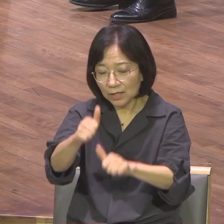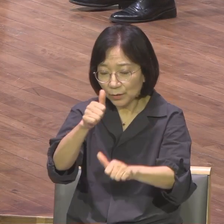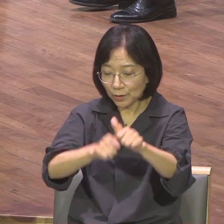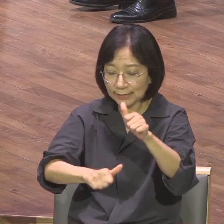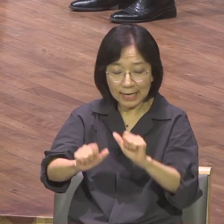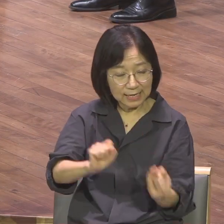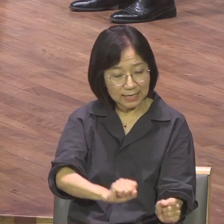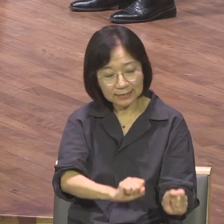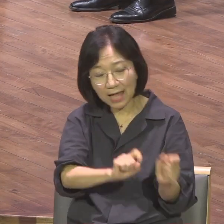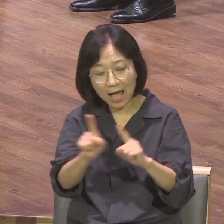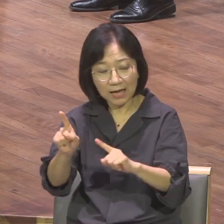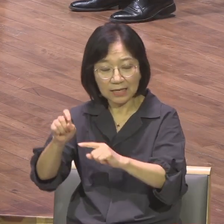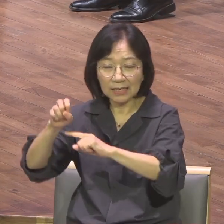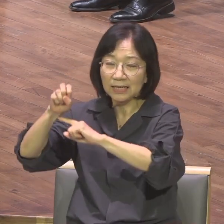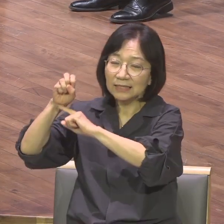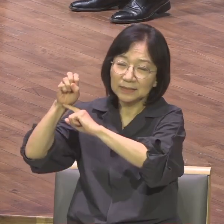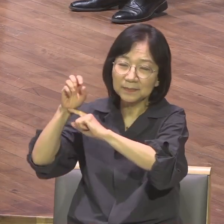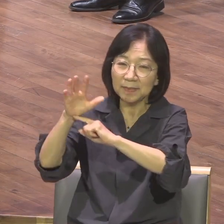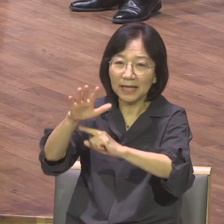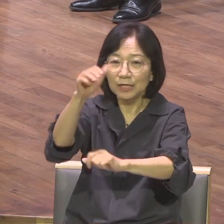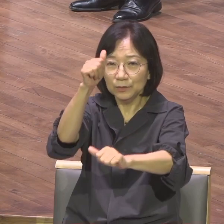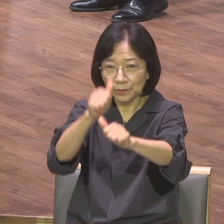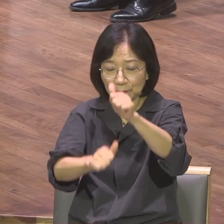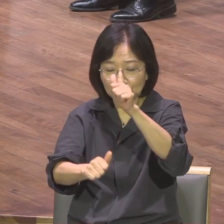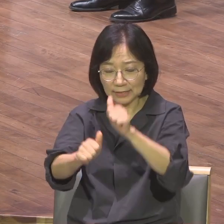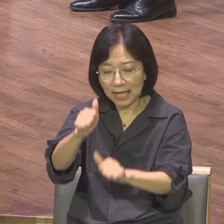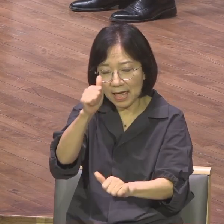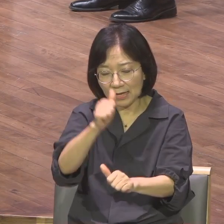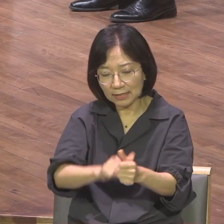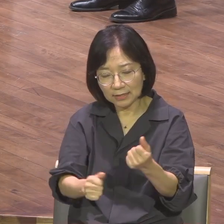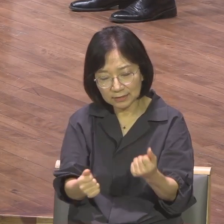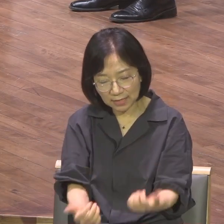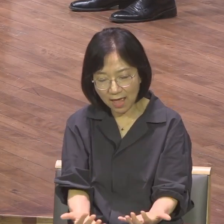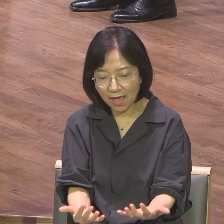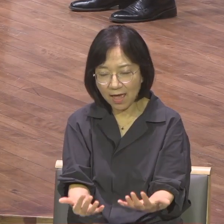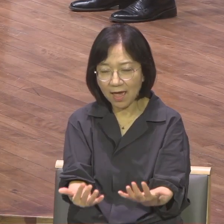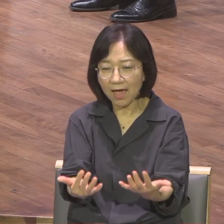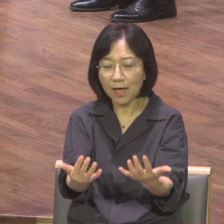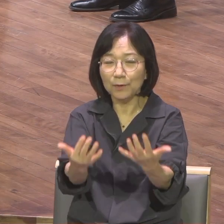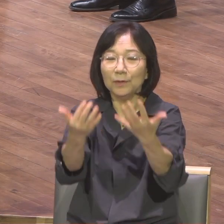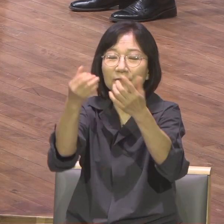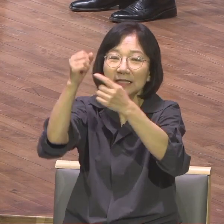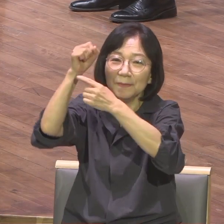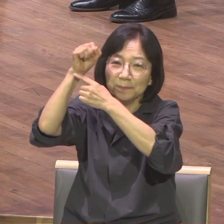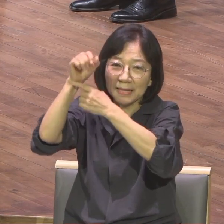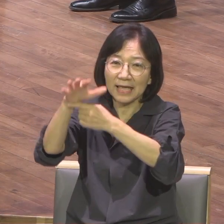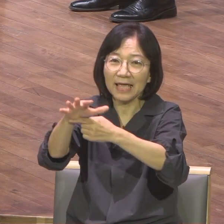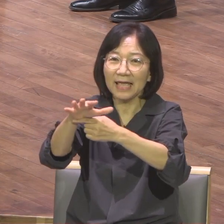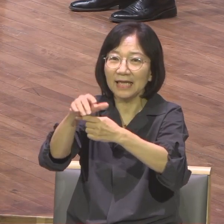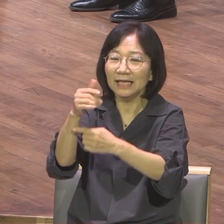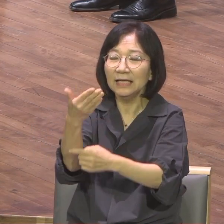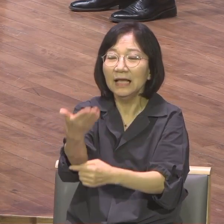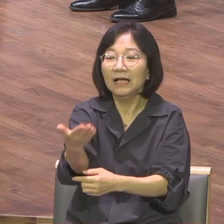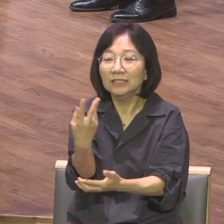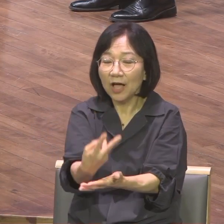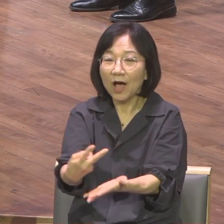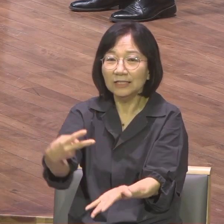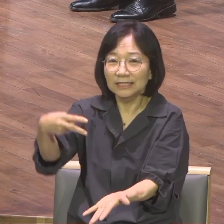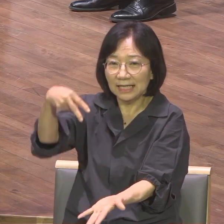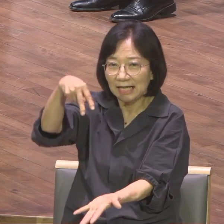우대를 살리는 길 우대를 세우는 길 너는